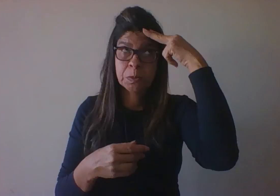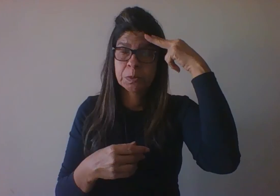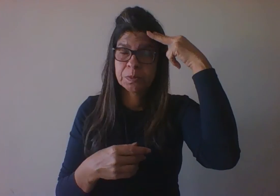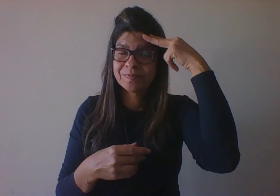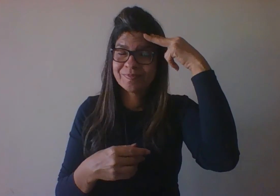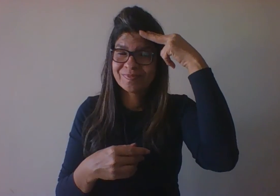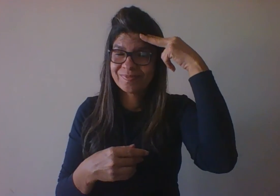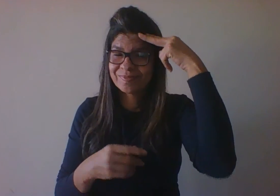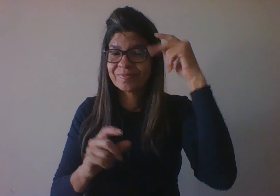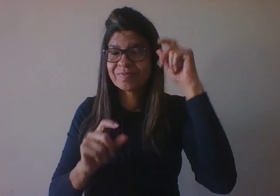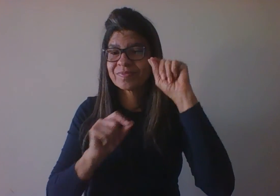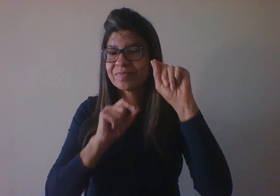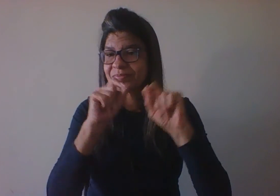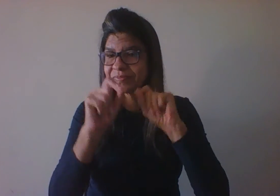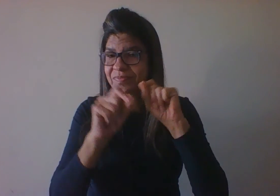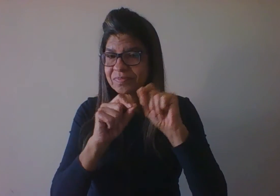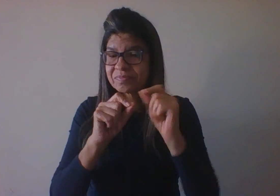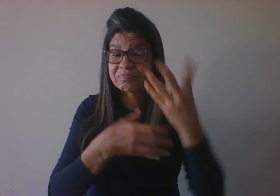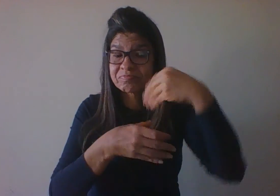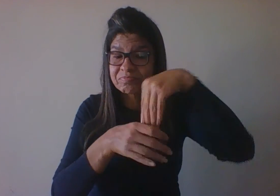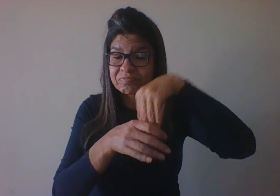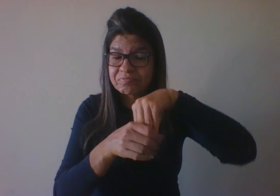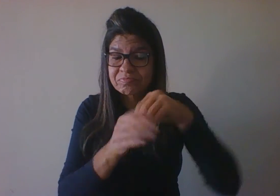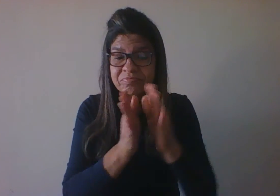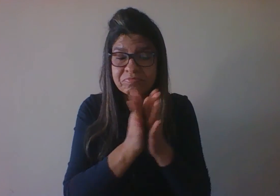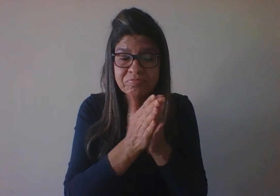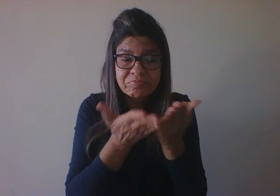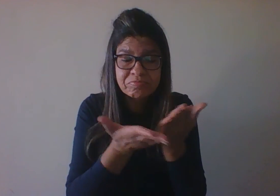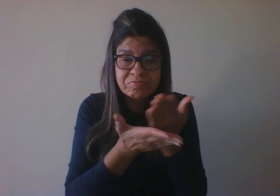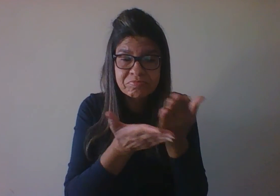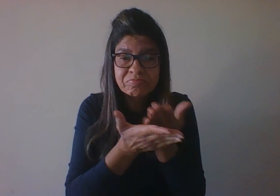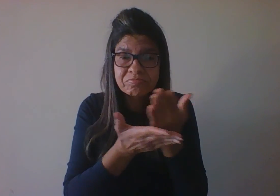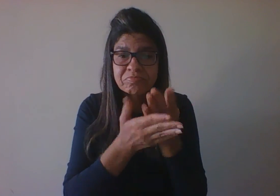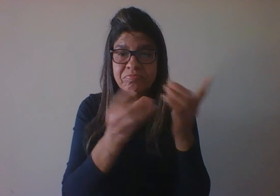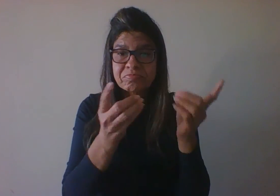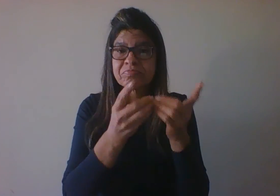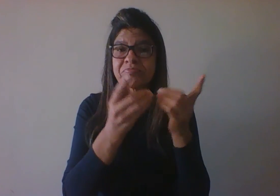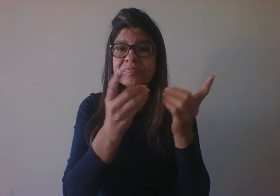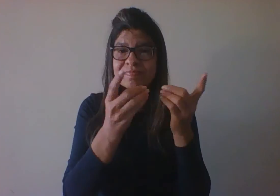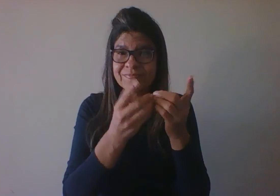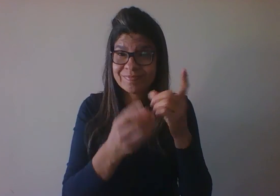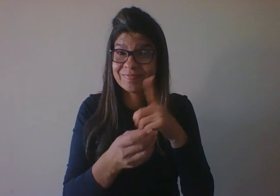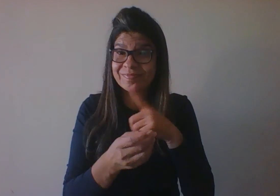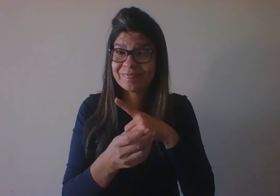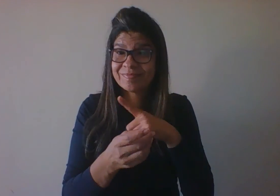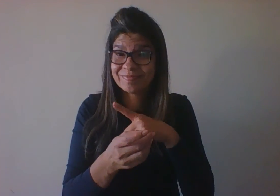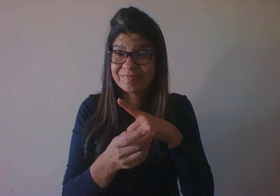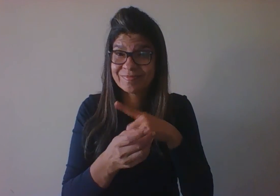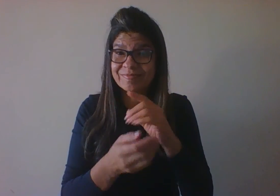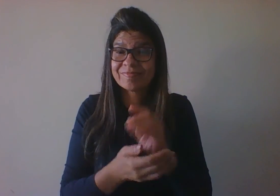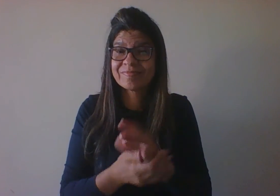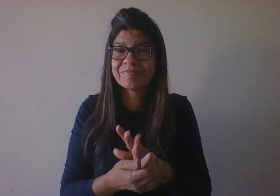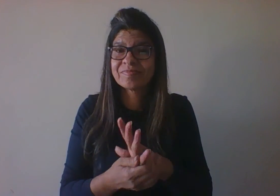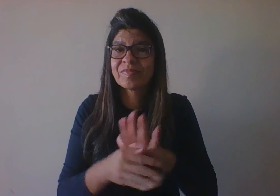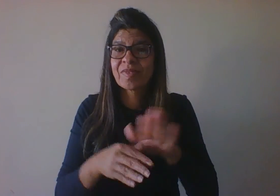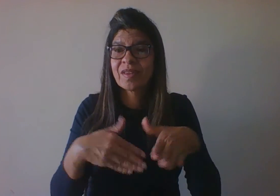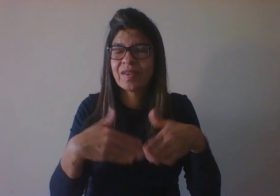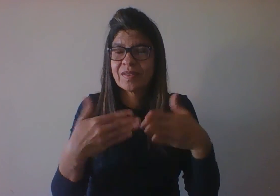que está no nosso caderno didático, que é do Palácios, dedica-se, então, o desenvolvimento humano, dedica-se a